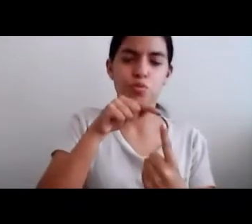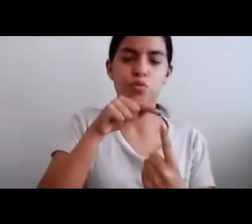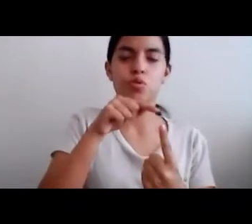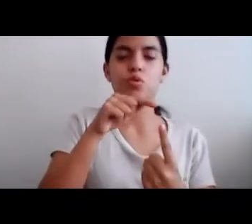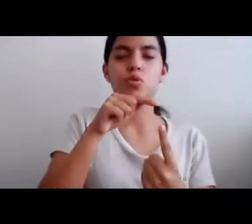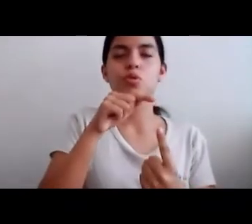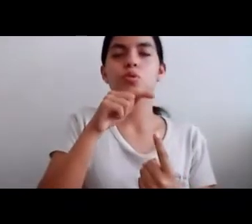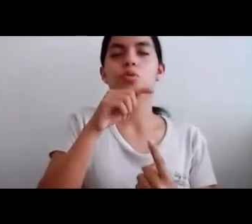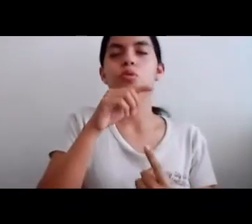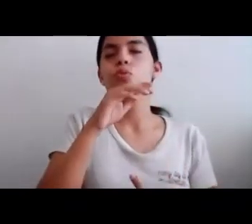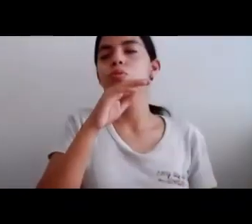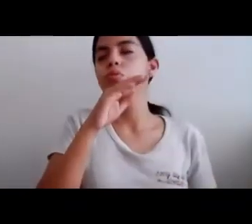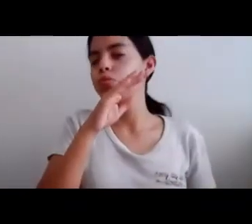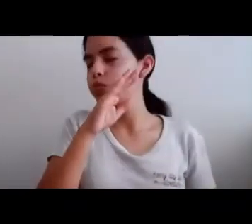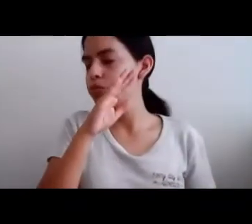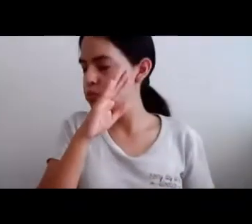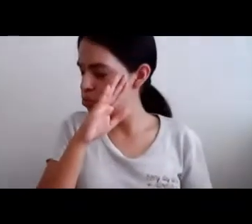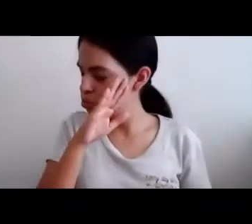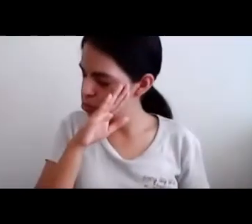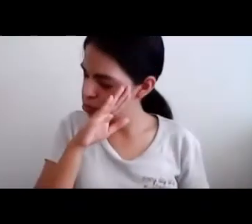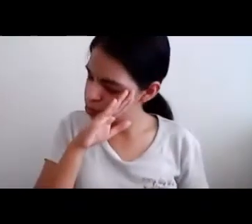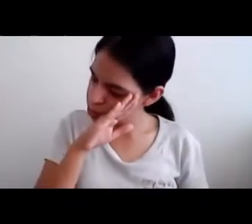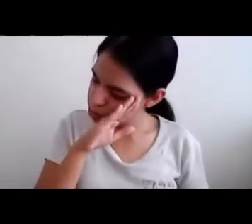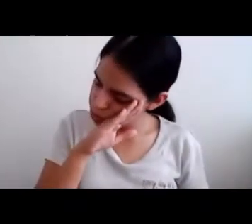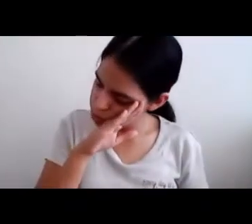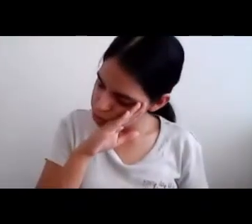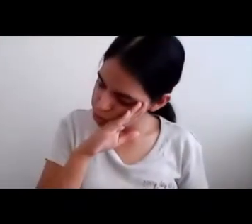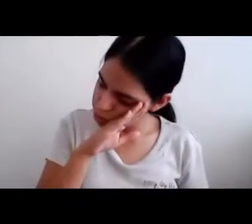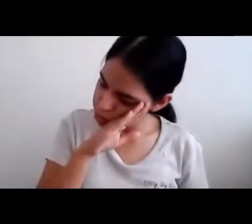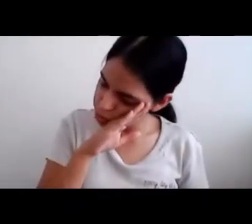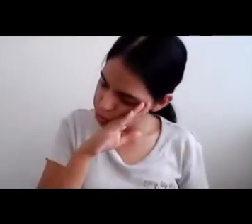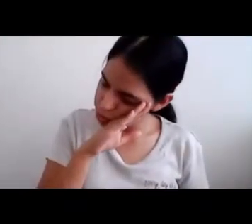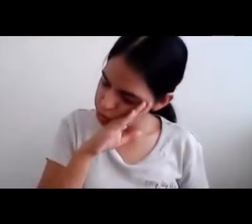pincharás el dedo Y caerás Profundamente Dormida